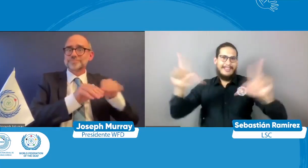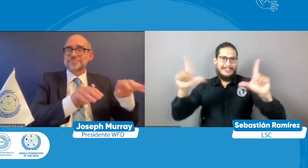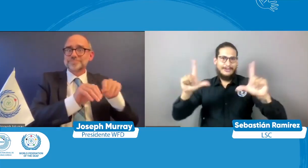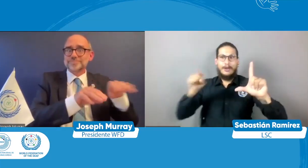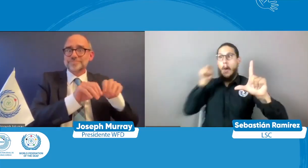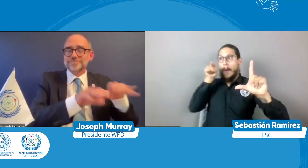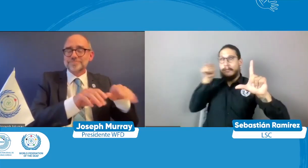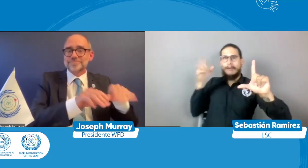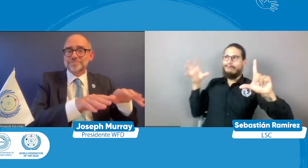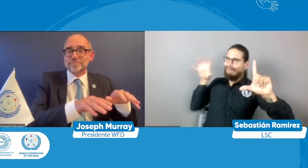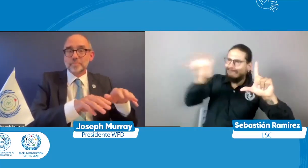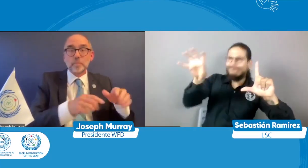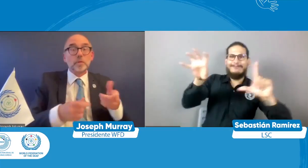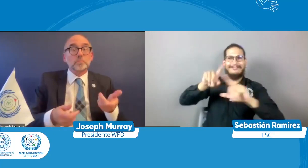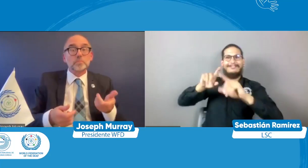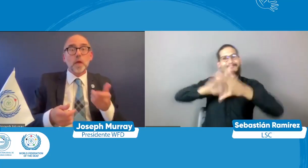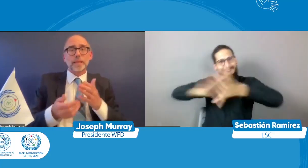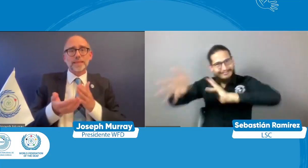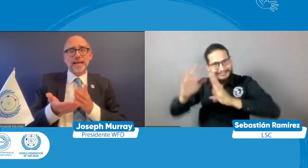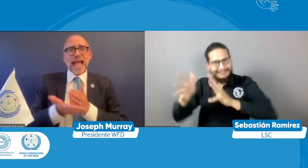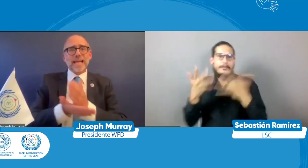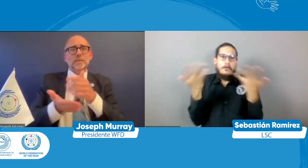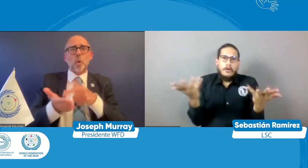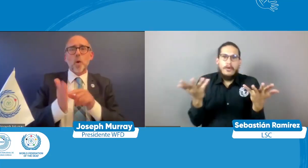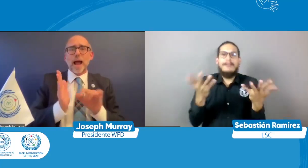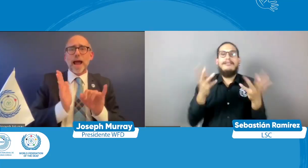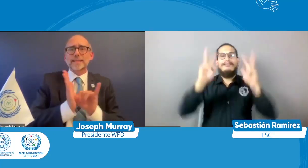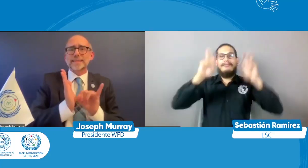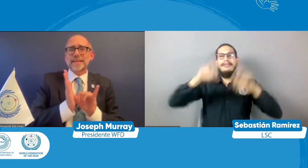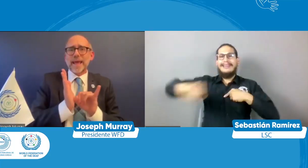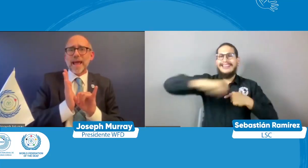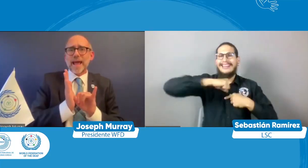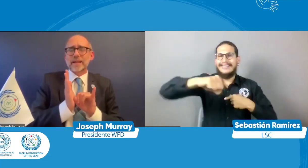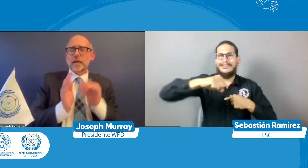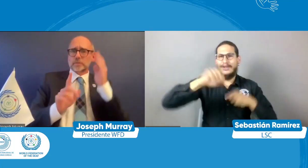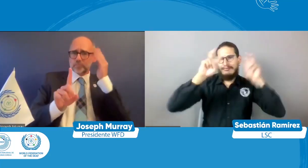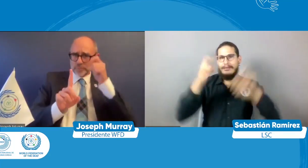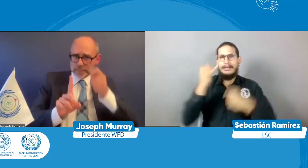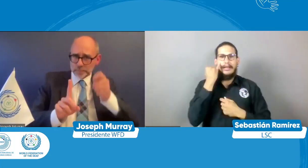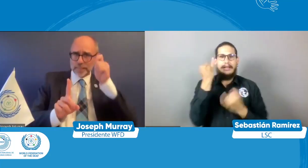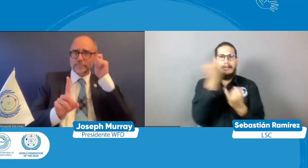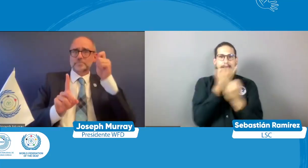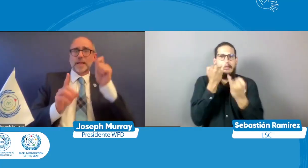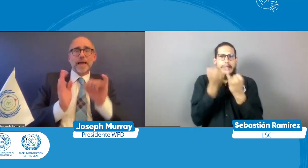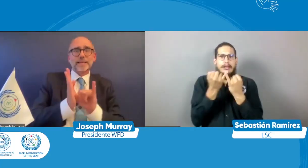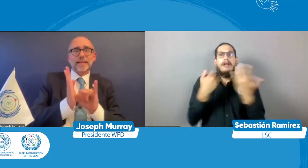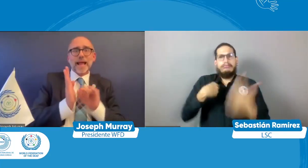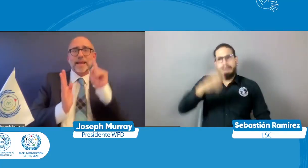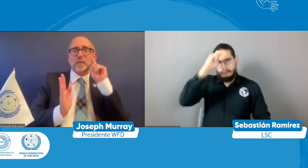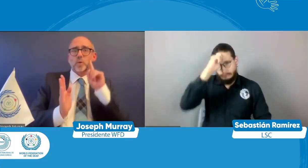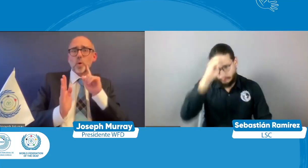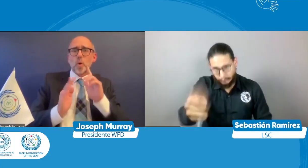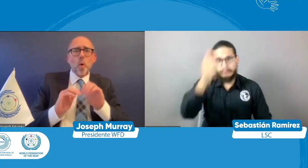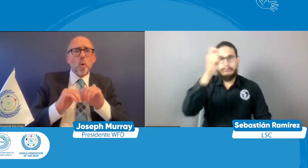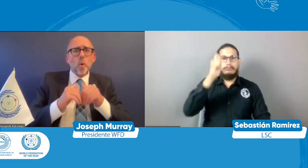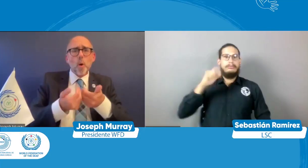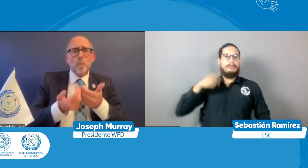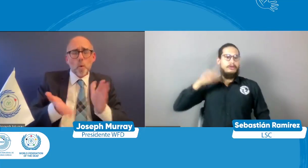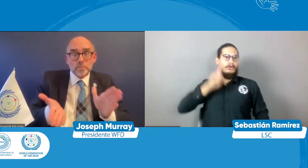país que se busca por ejemplo que exista accesibilidad a los sistemas de transmisión de televisión que se